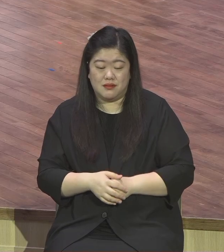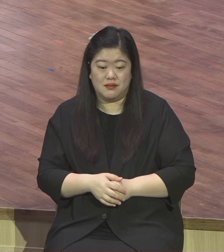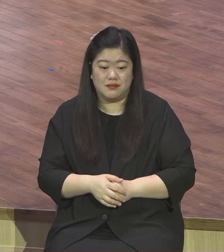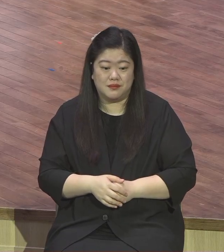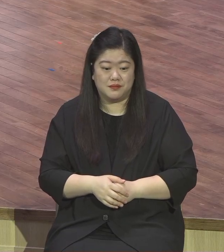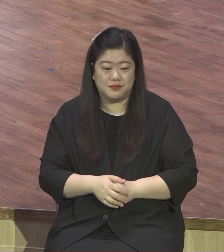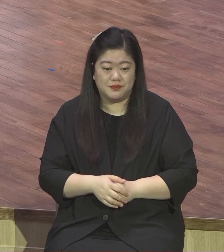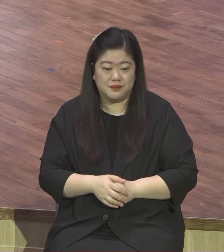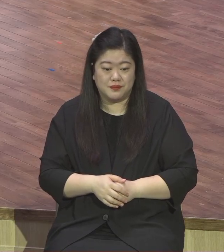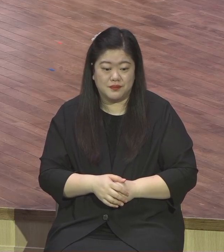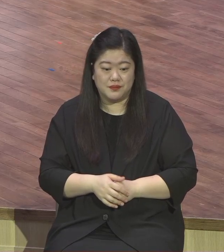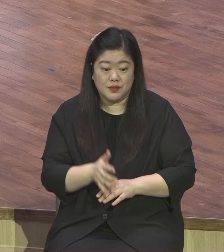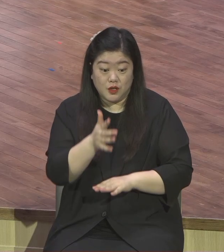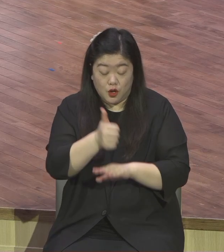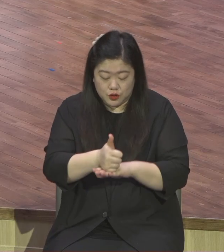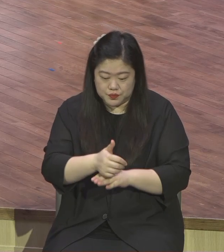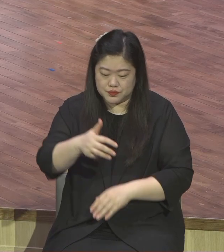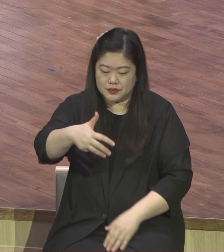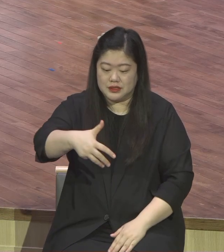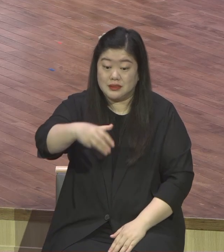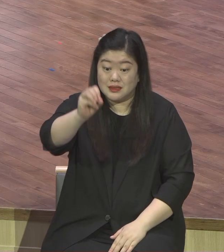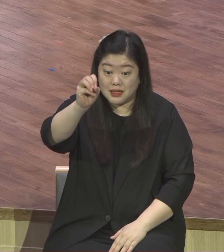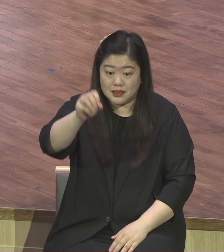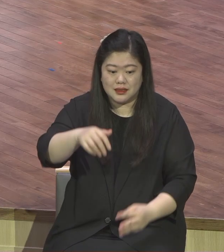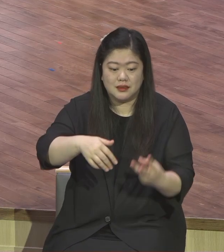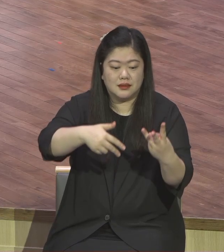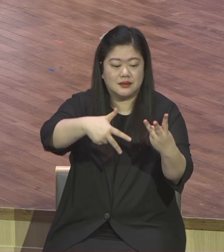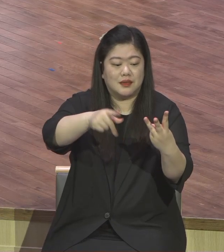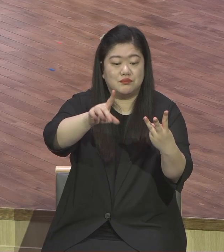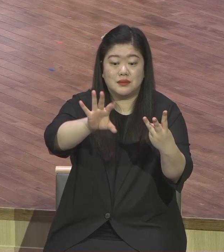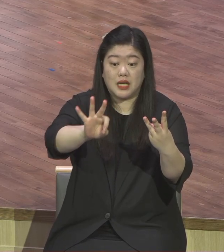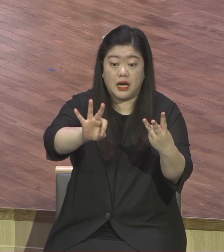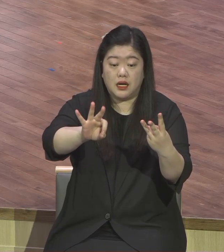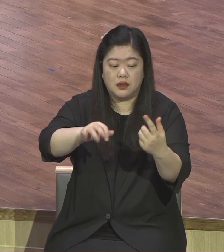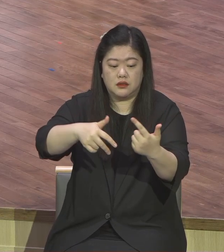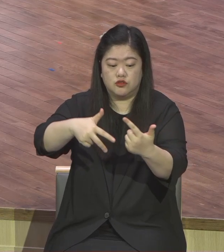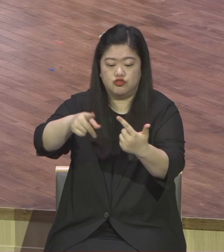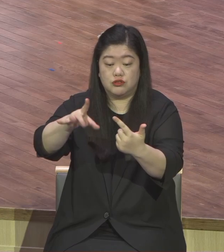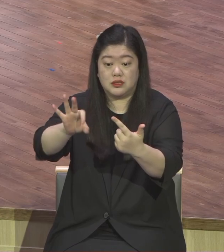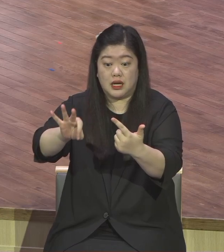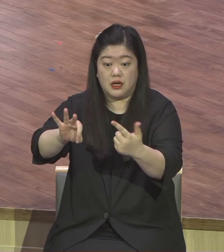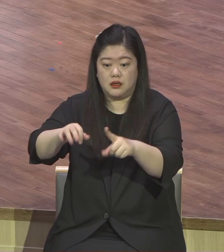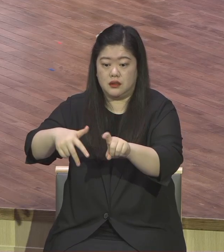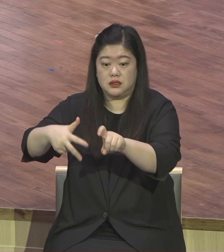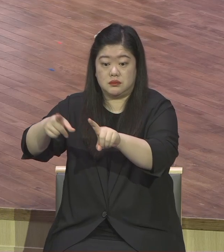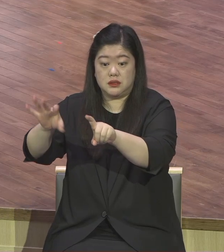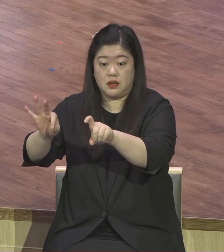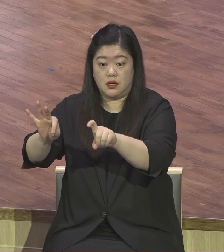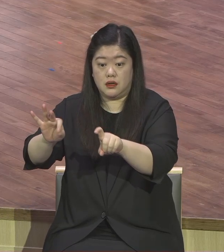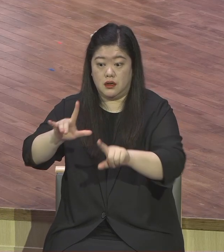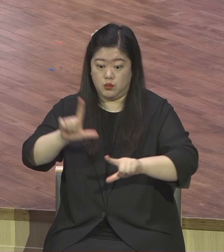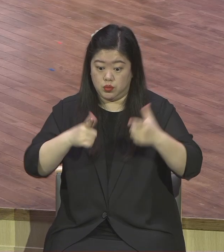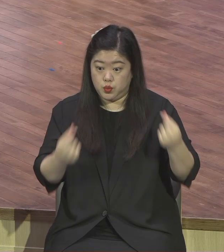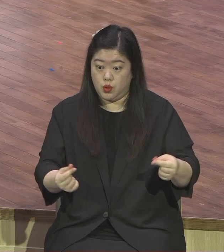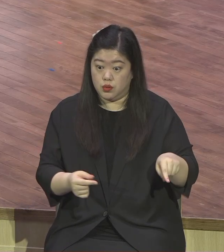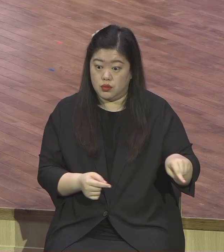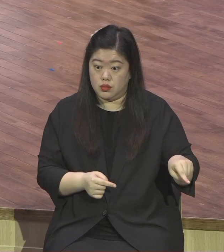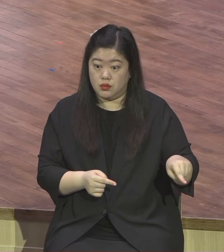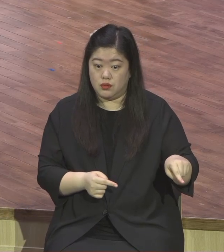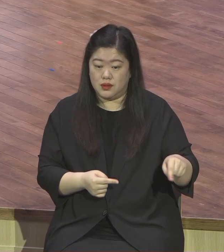한마디로 상세기 3장, 6장, 11장 그 모습 그대로 나 중심, 물질